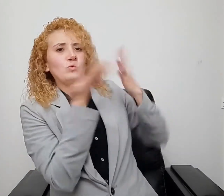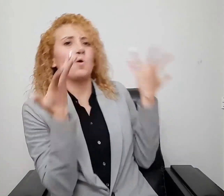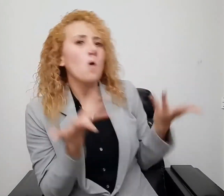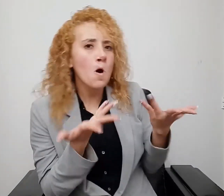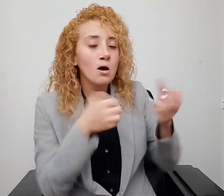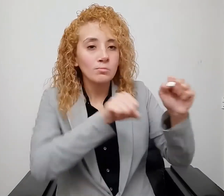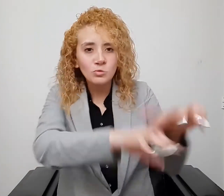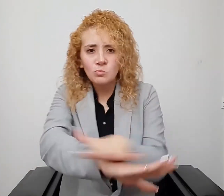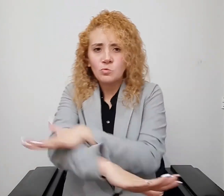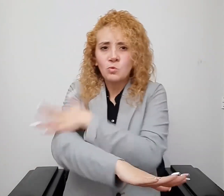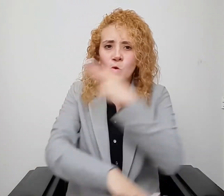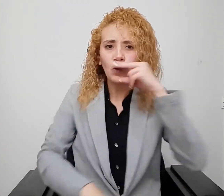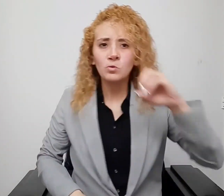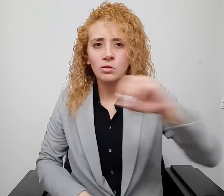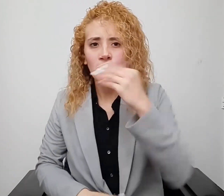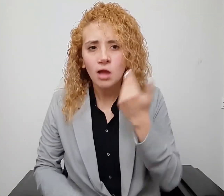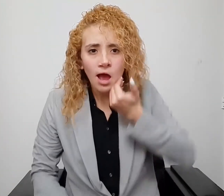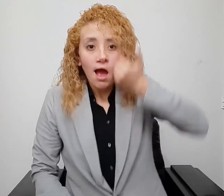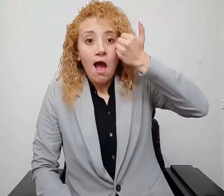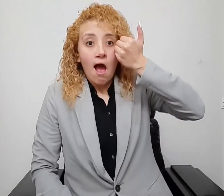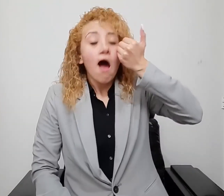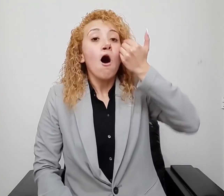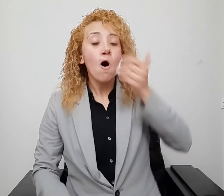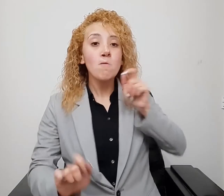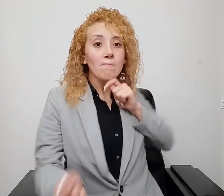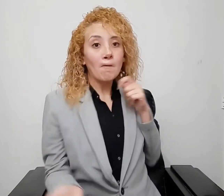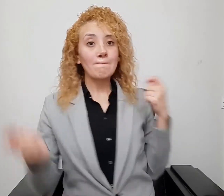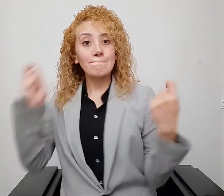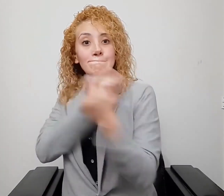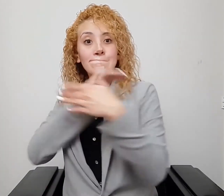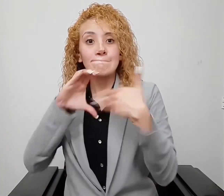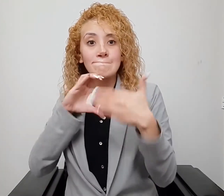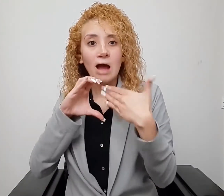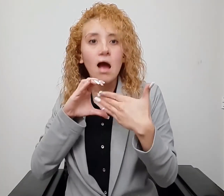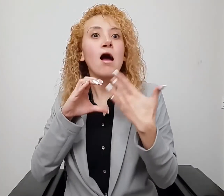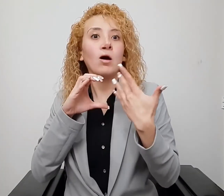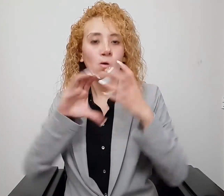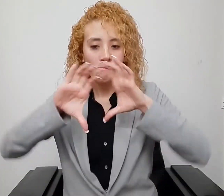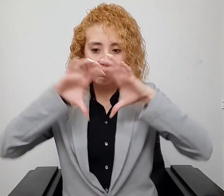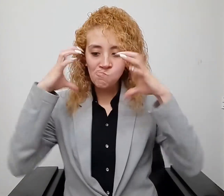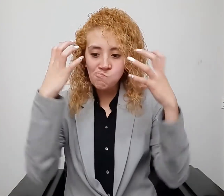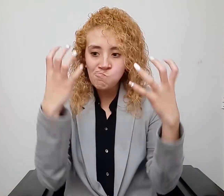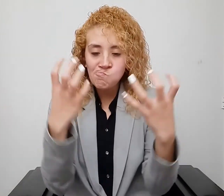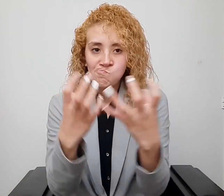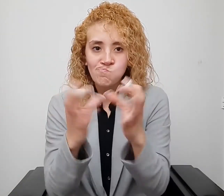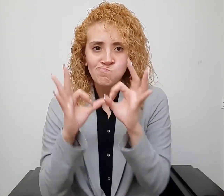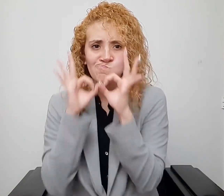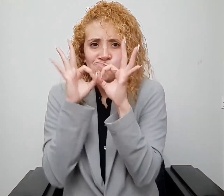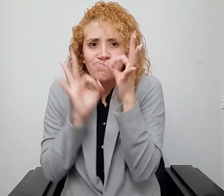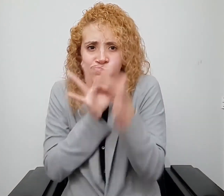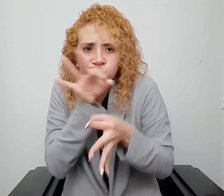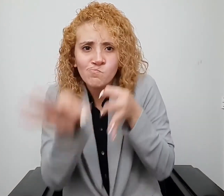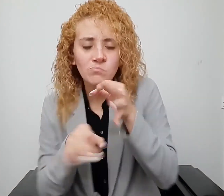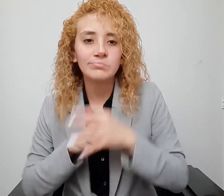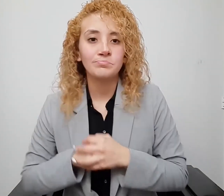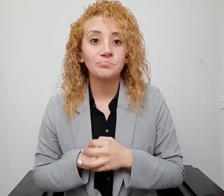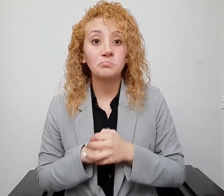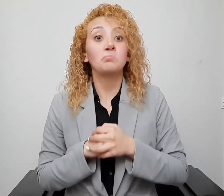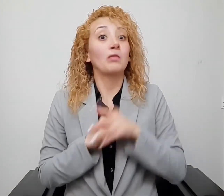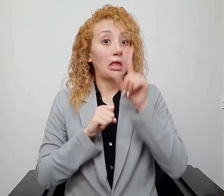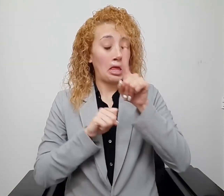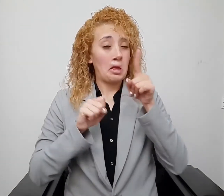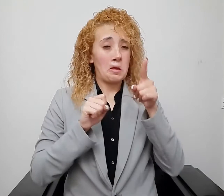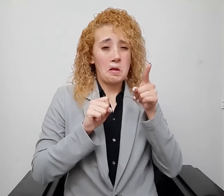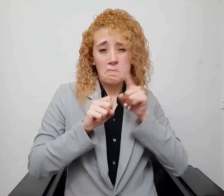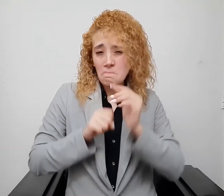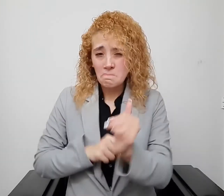adultos sobre los factores y riesgos del cambio climático y la justicia global. De igual forma, de